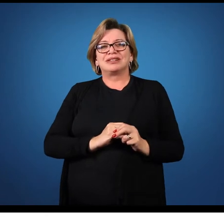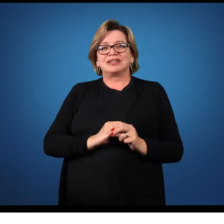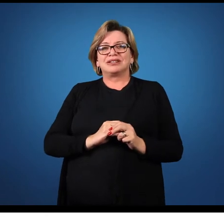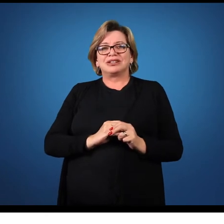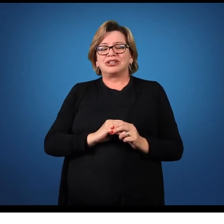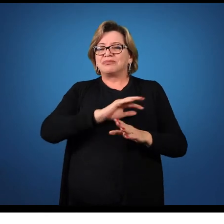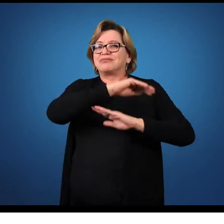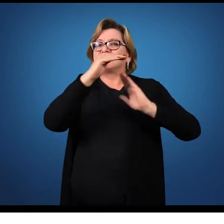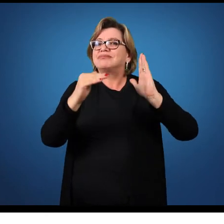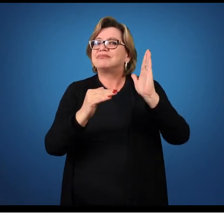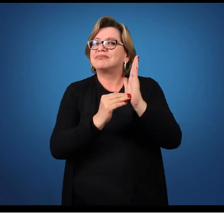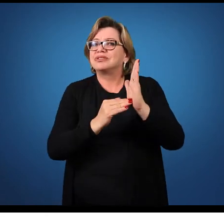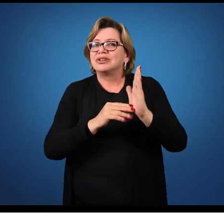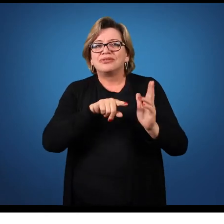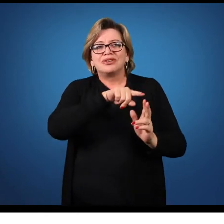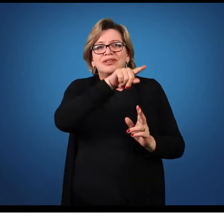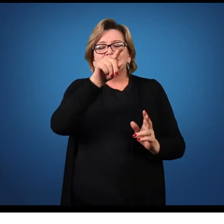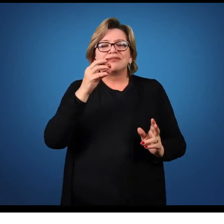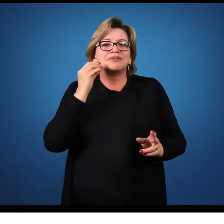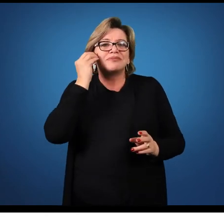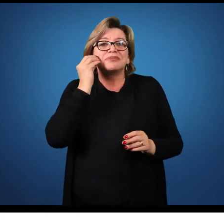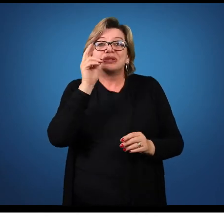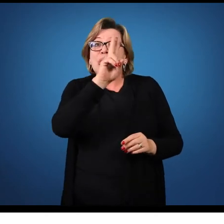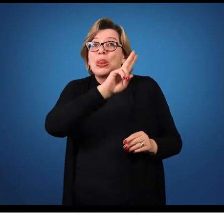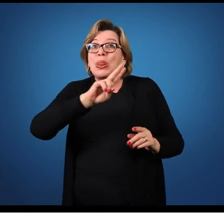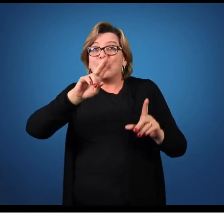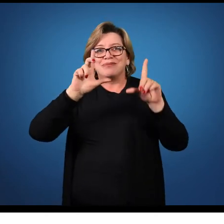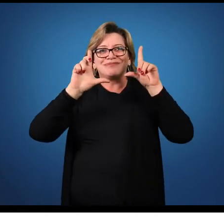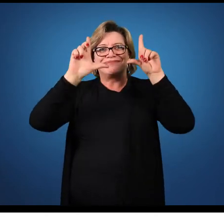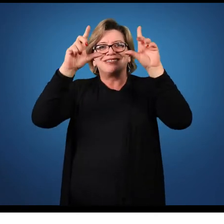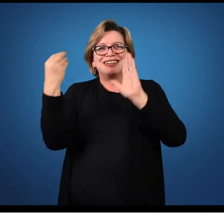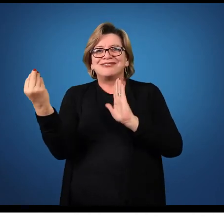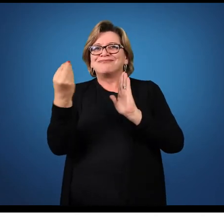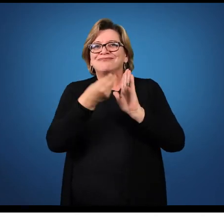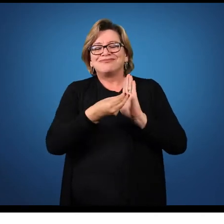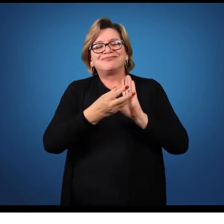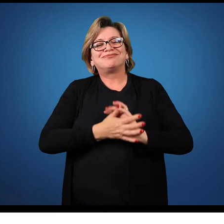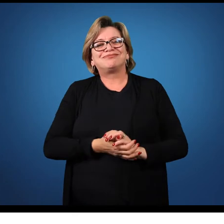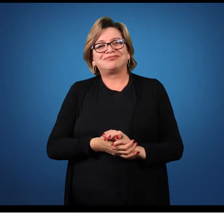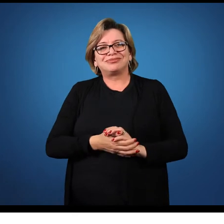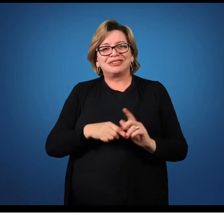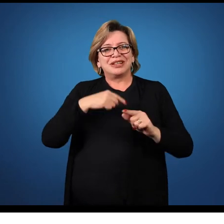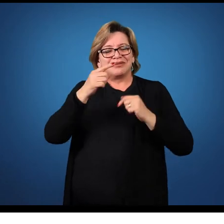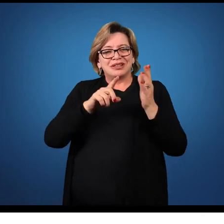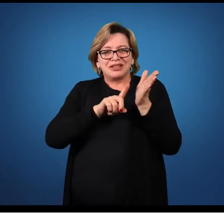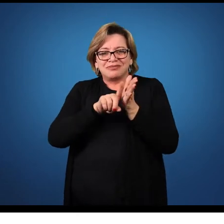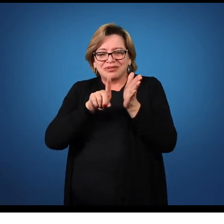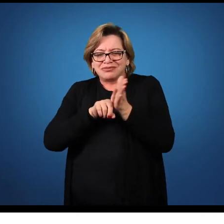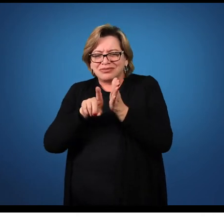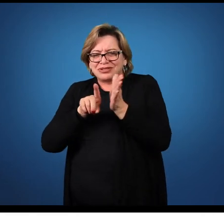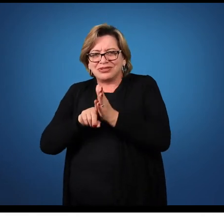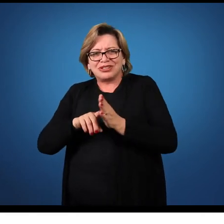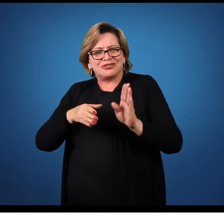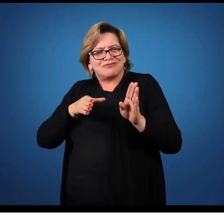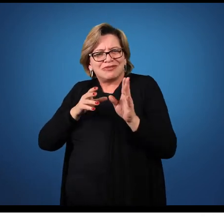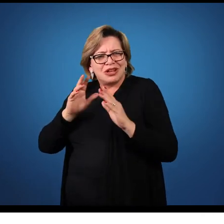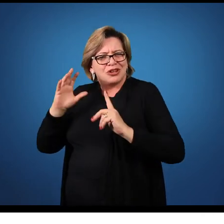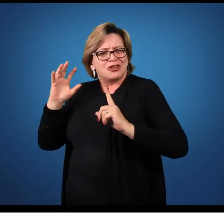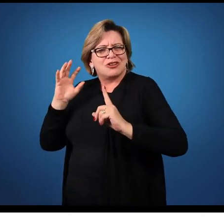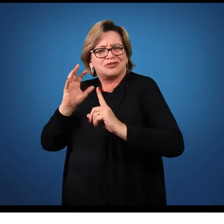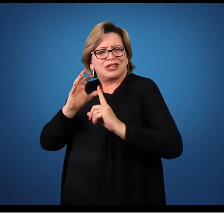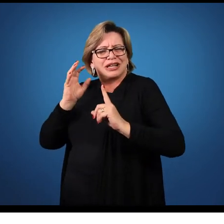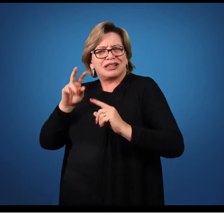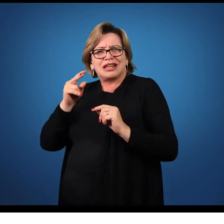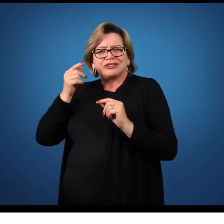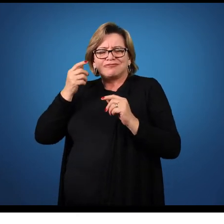E por fim, tente dar um título a essa obra. A partir dessas perguntas, você foi induzido a observar mais